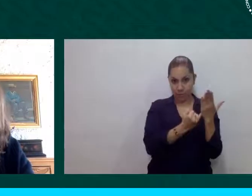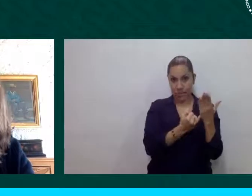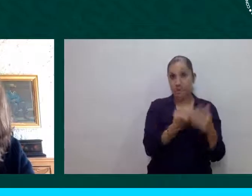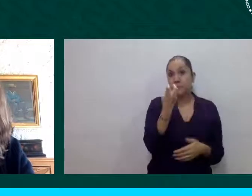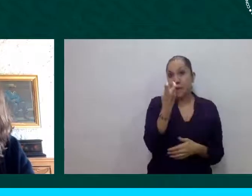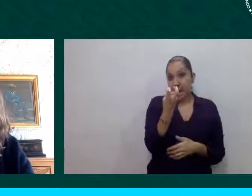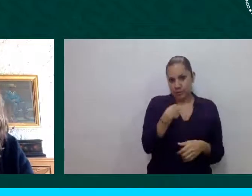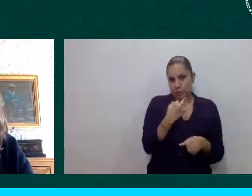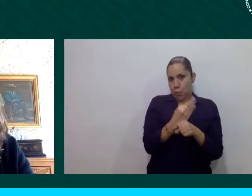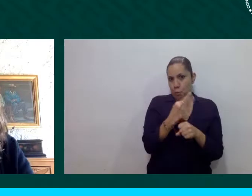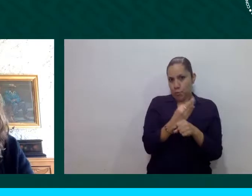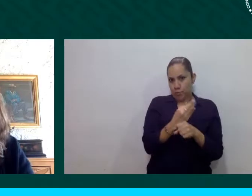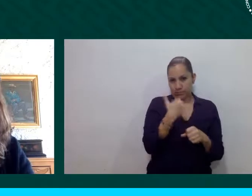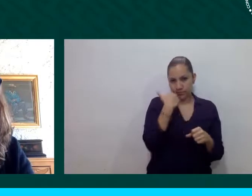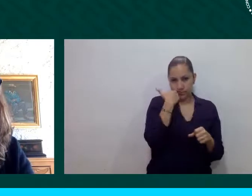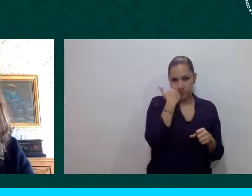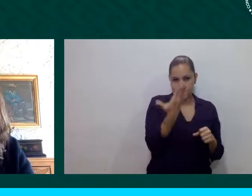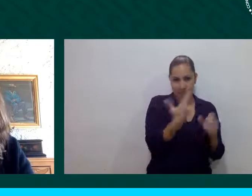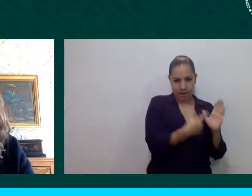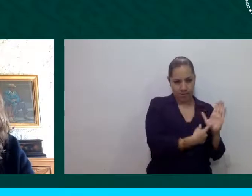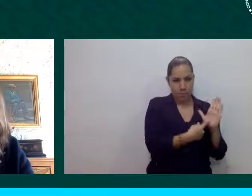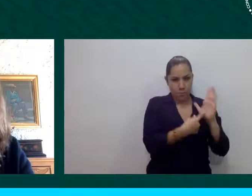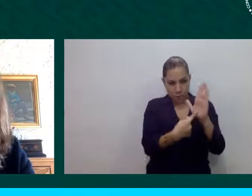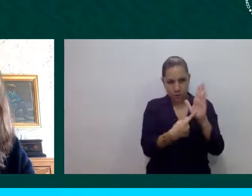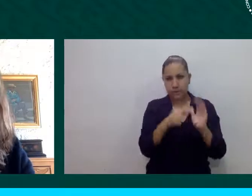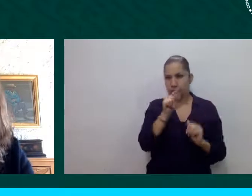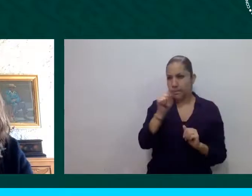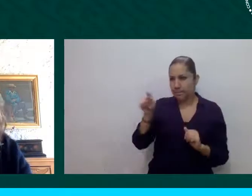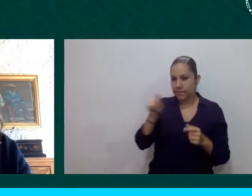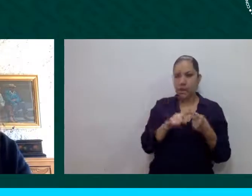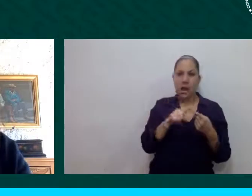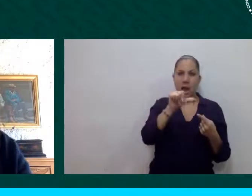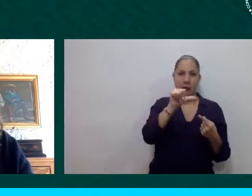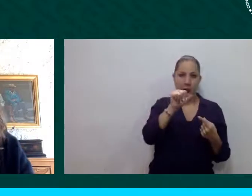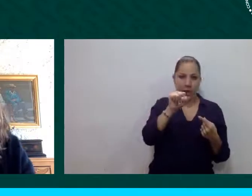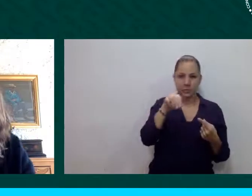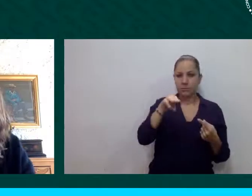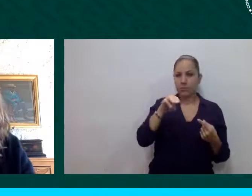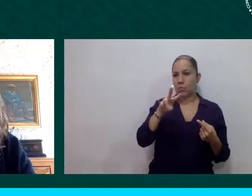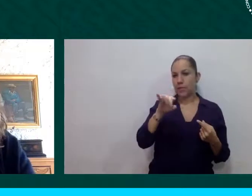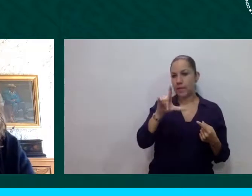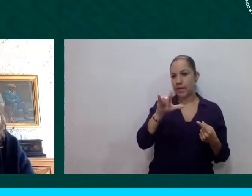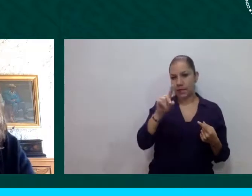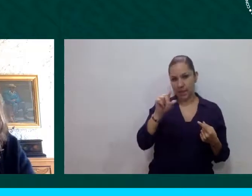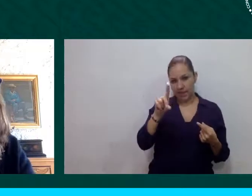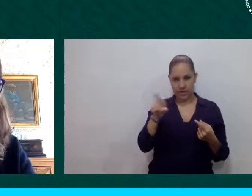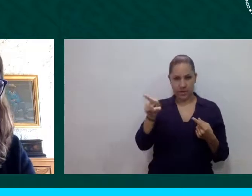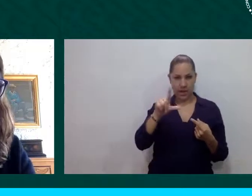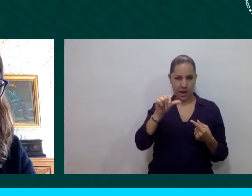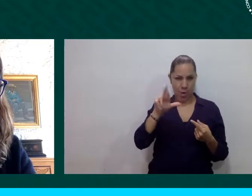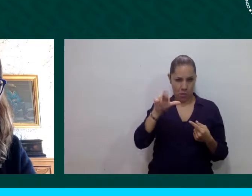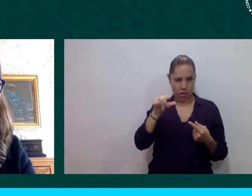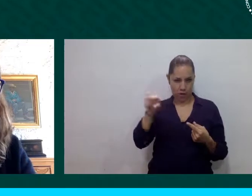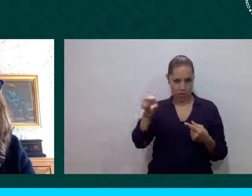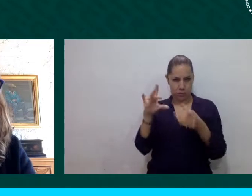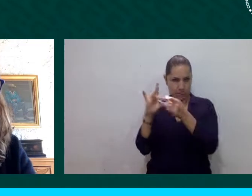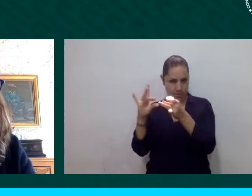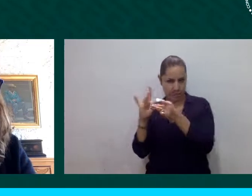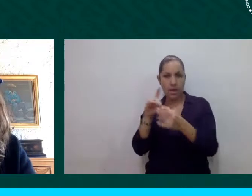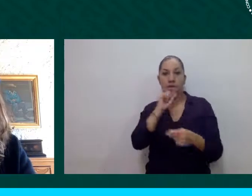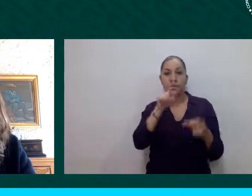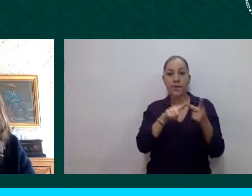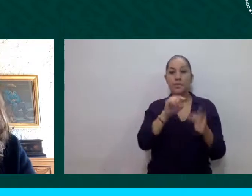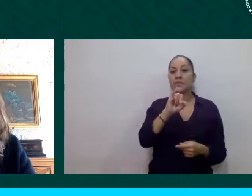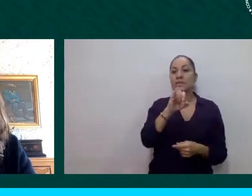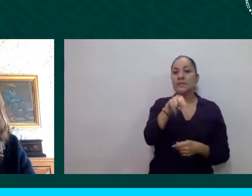acompañaron. Haz Movilidad, Laura estuvo con nosotros, y Sin Fronteras, que es otra importante organización que apoya a personas en